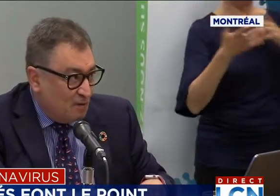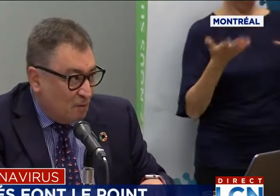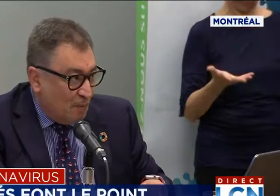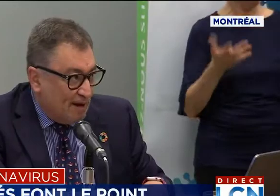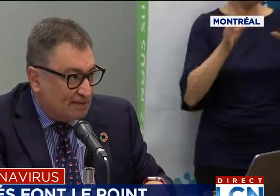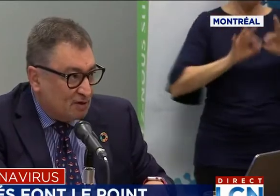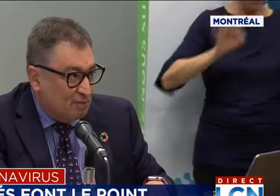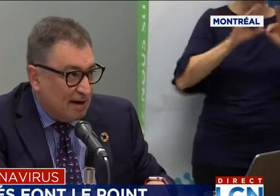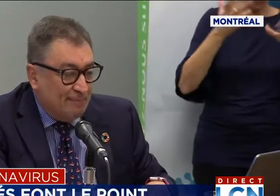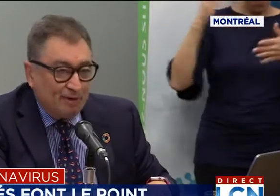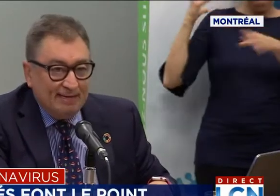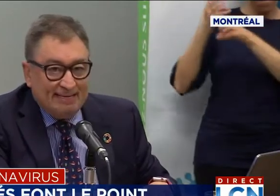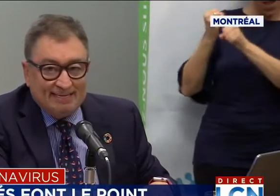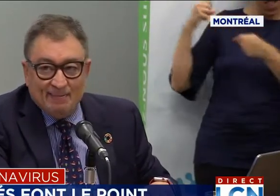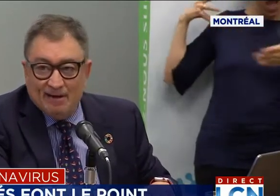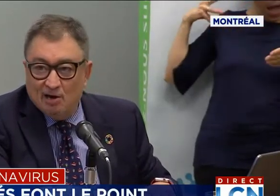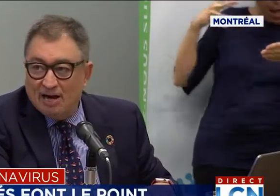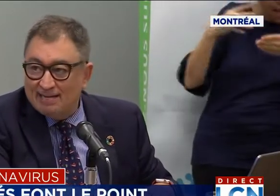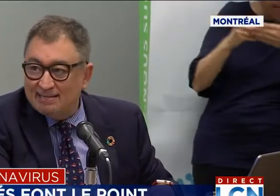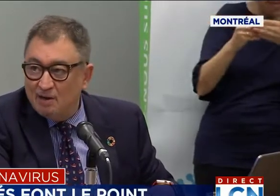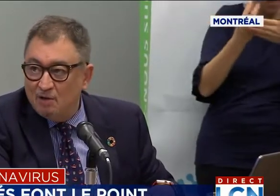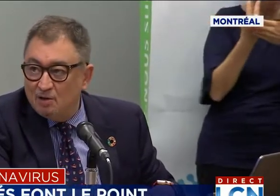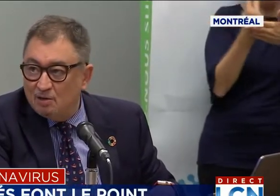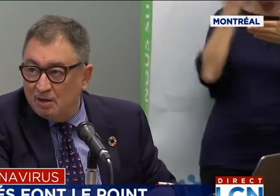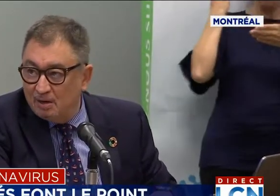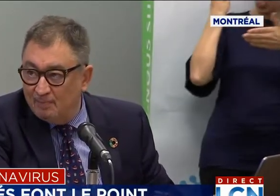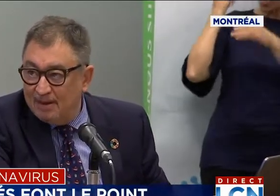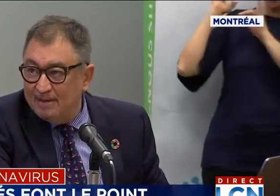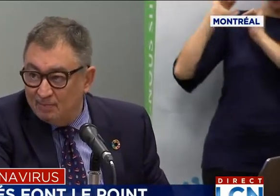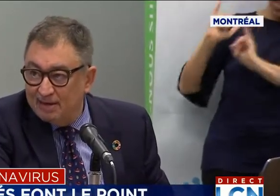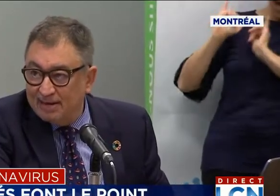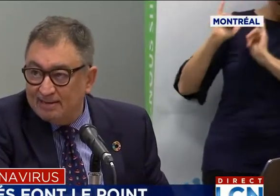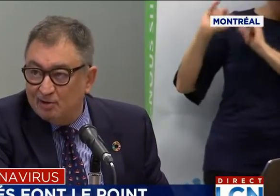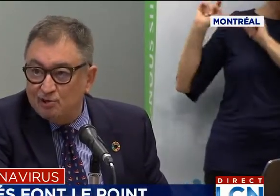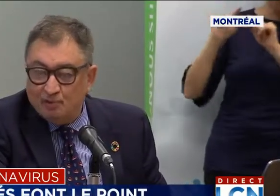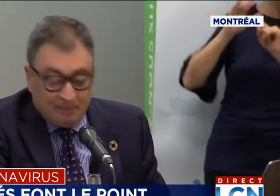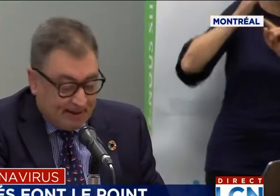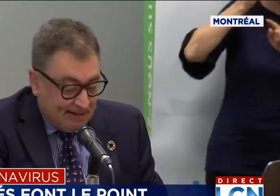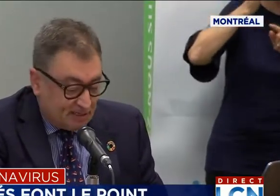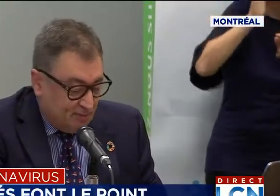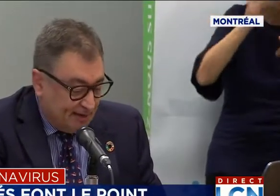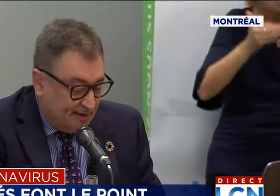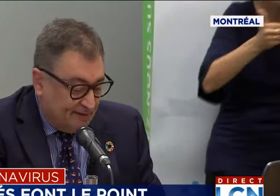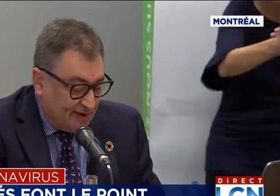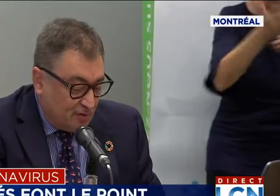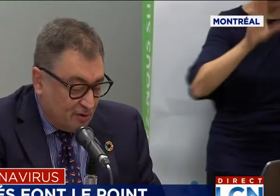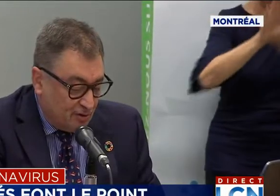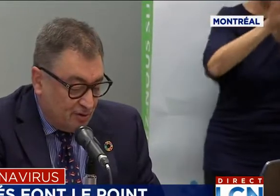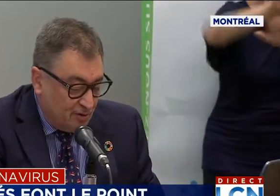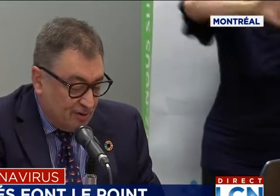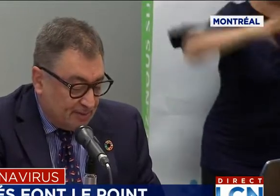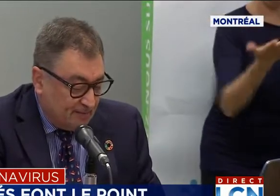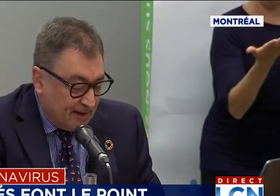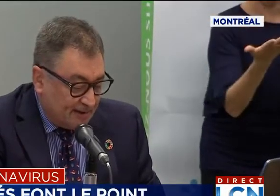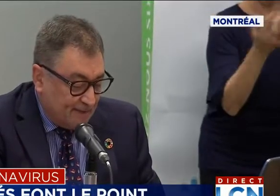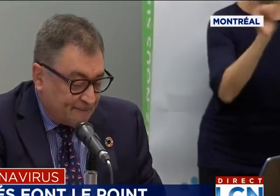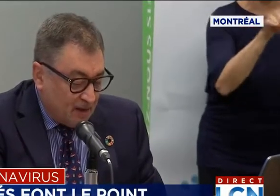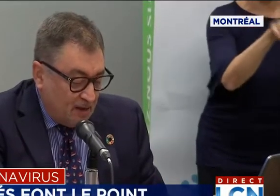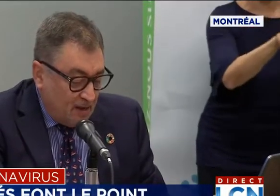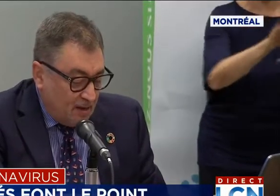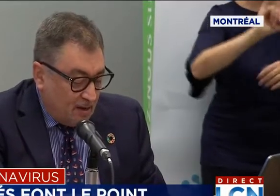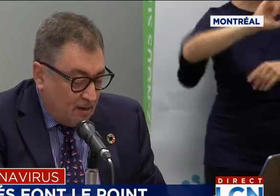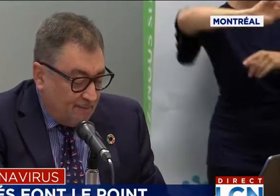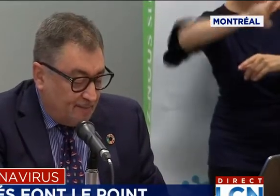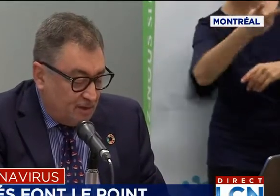éléments où on pense qu'on pourrait apporter des améliorations, mais bien entendu se préparer à ce que pourrait devenir une deuxième vague.